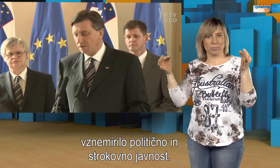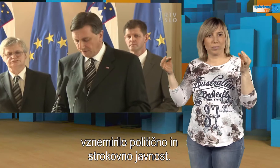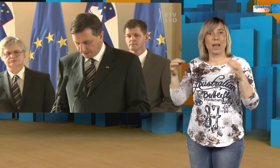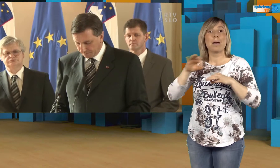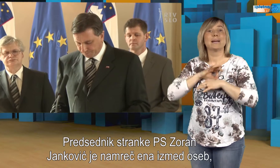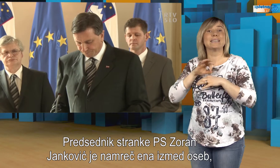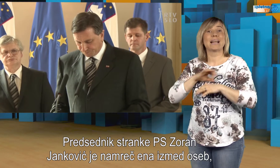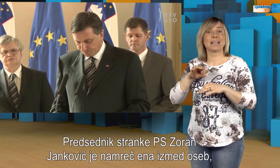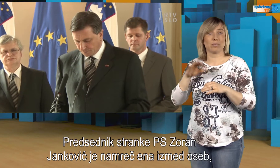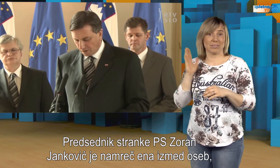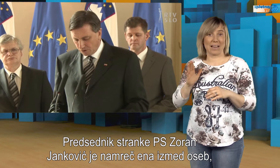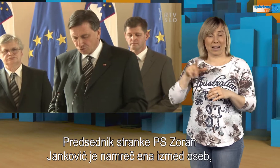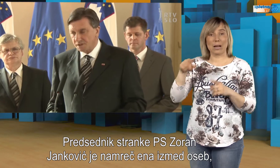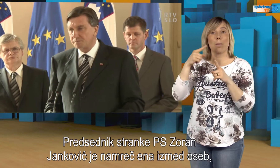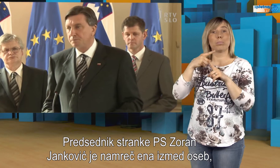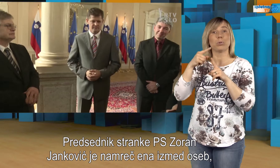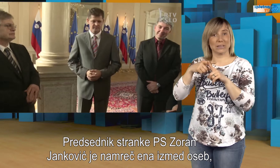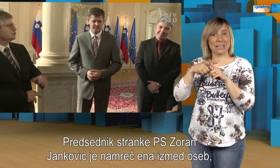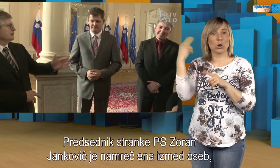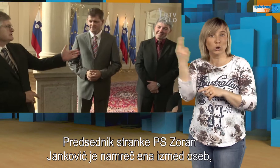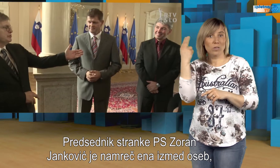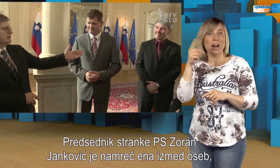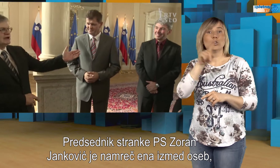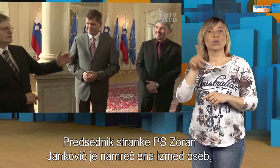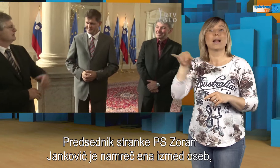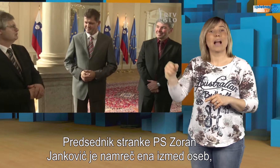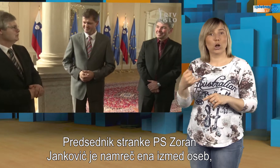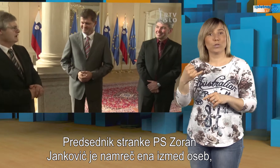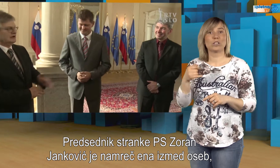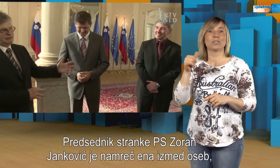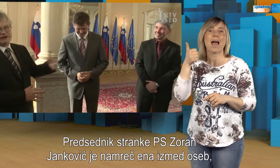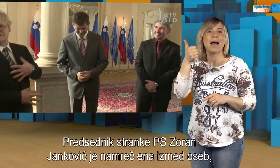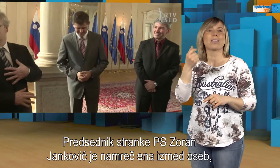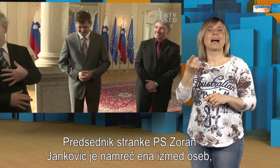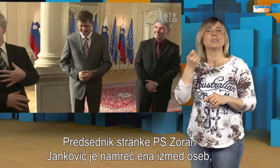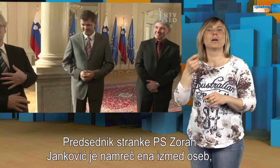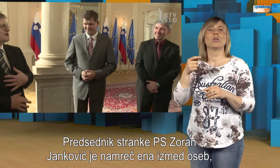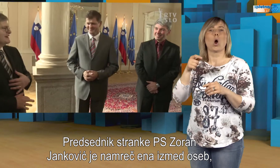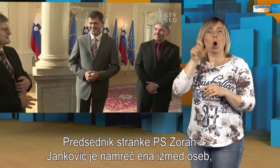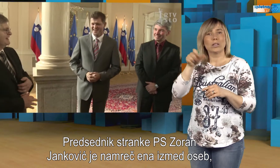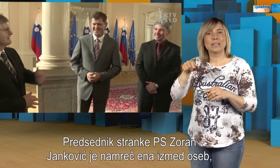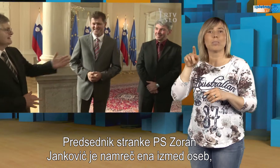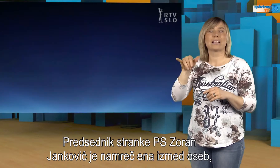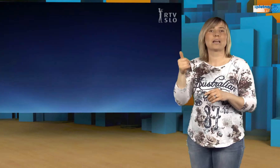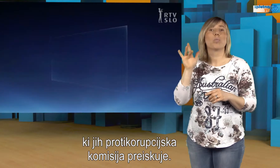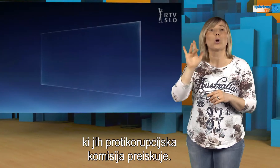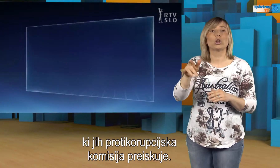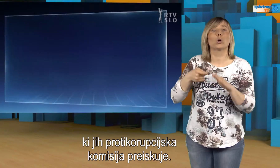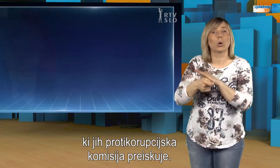Predsednik stranke Pozitivne Slovenije Zoran Jankovič je namreč ena izmed oseb, ki jih proti Korupcijska komisija preizkuje.